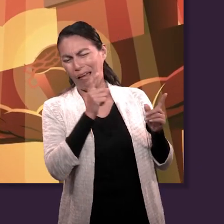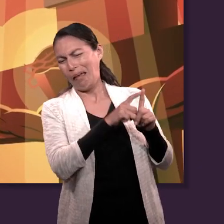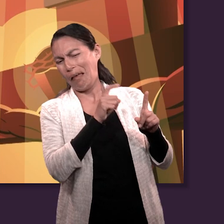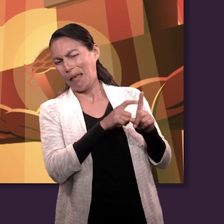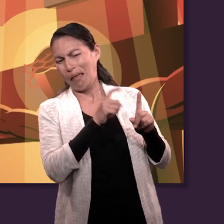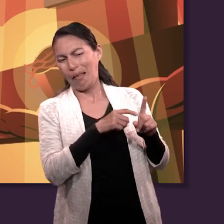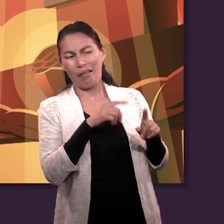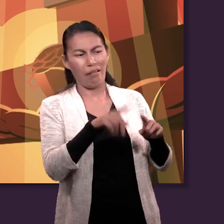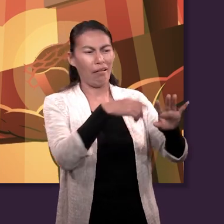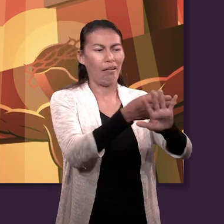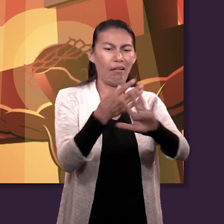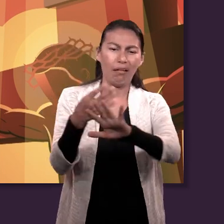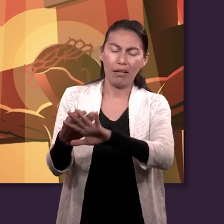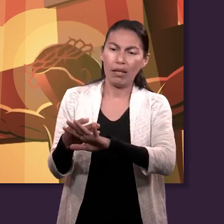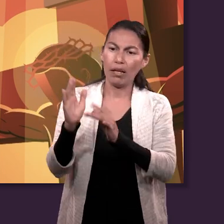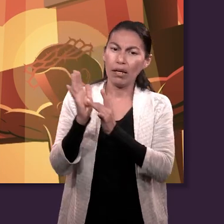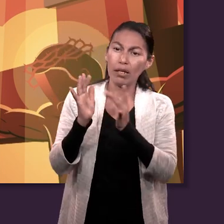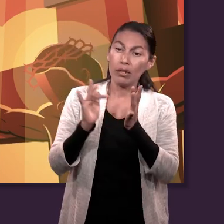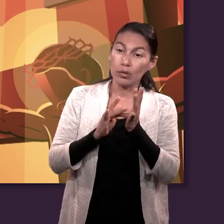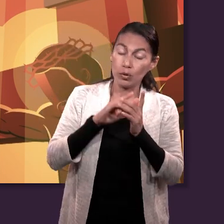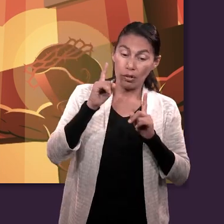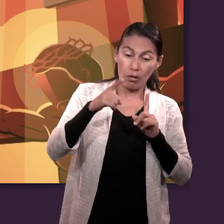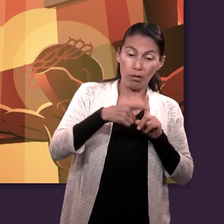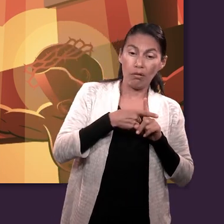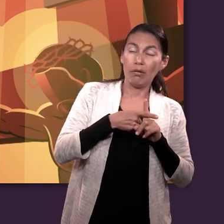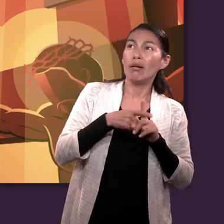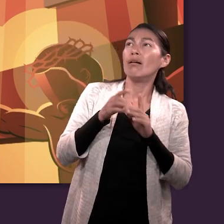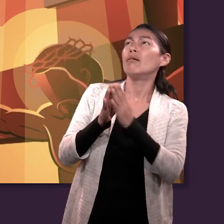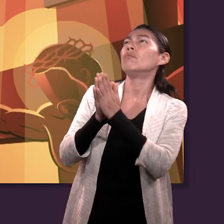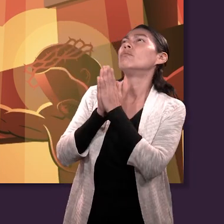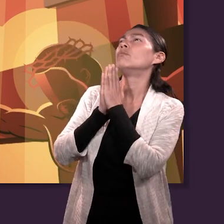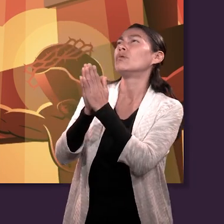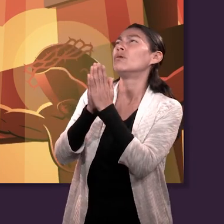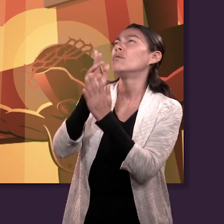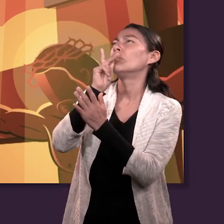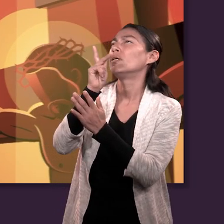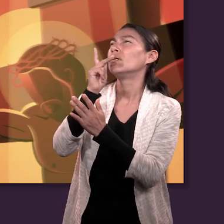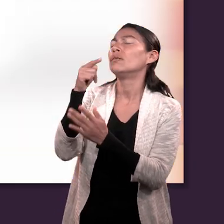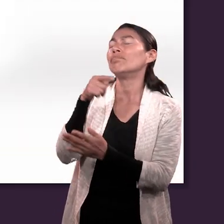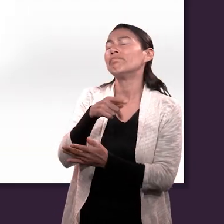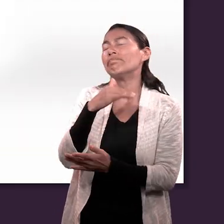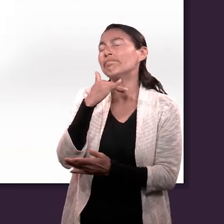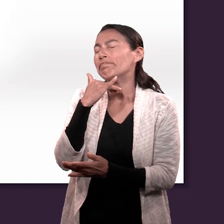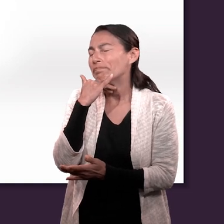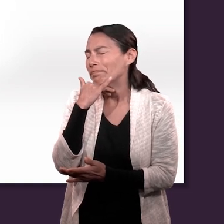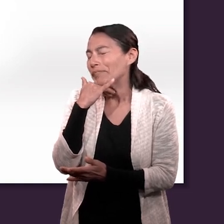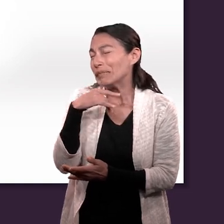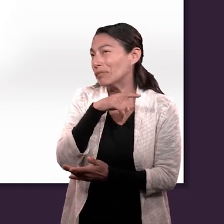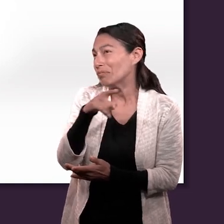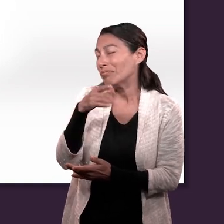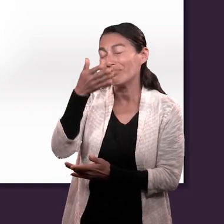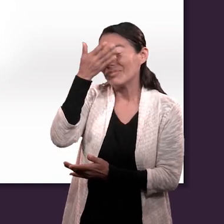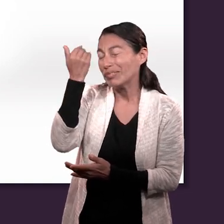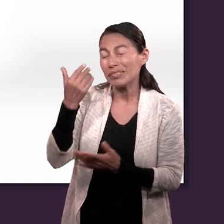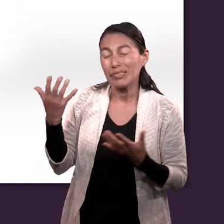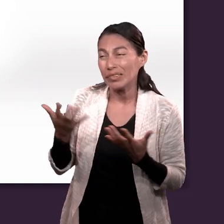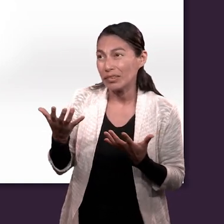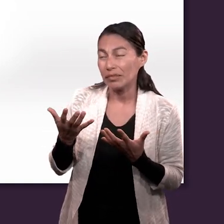Padre, perdónalos porque no saben lo que hacen. La mansedumbre es un rasgo esencial del